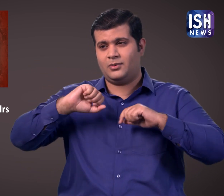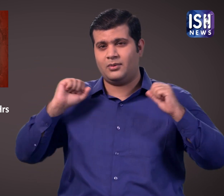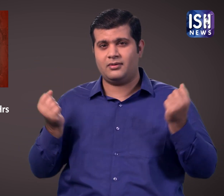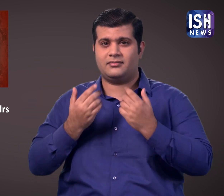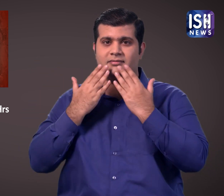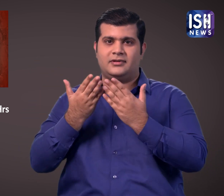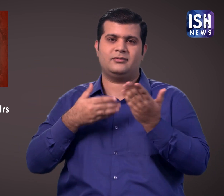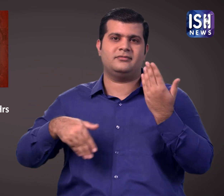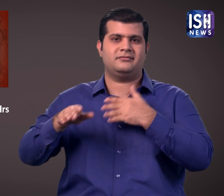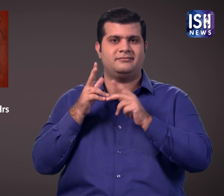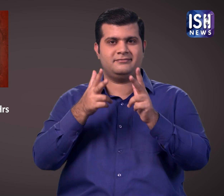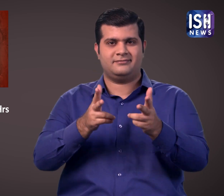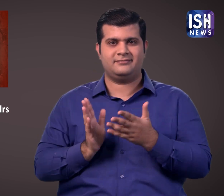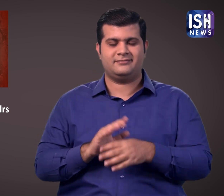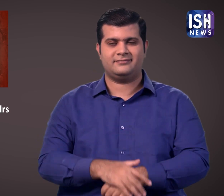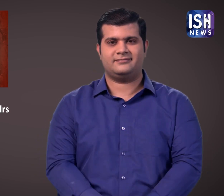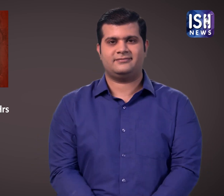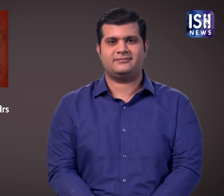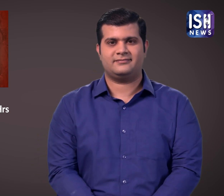अंजाम देने के लिए सेना को धन्यवाद दिया